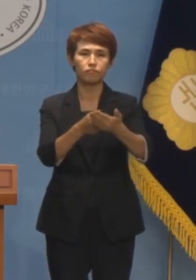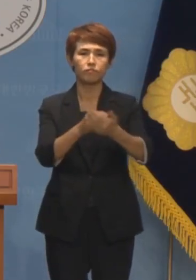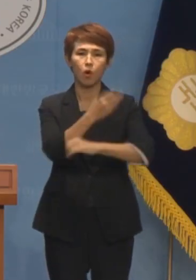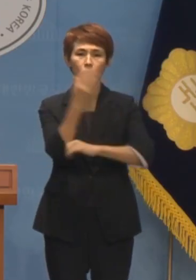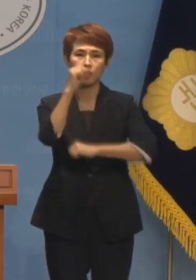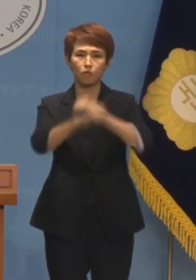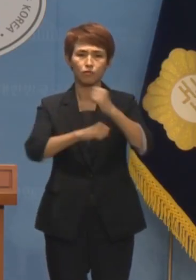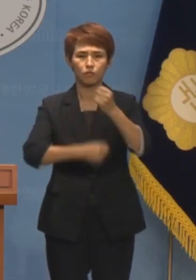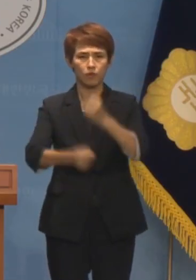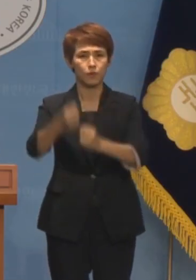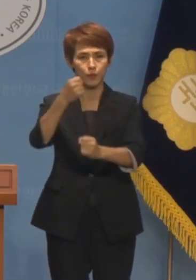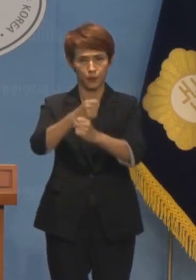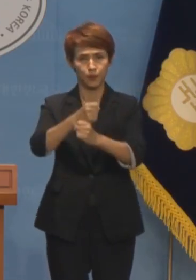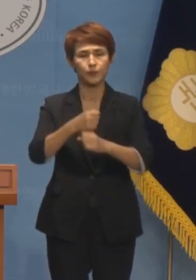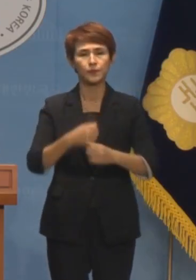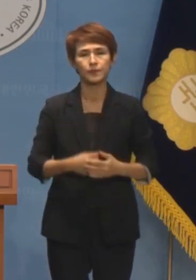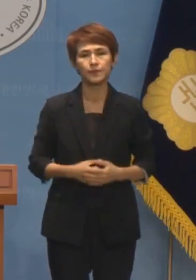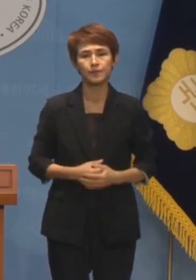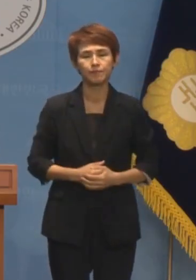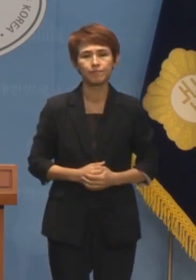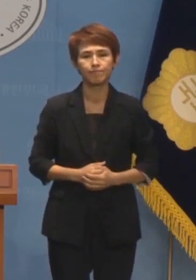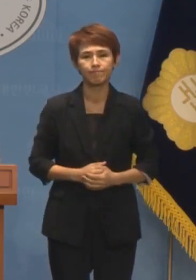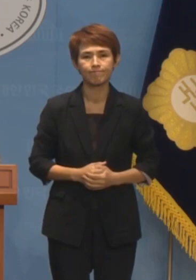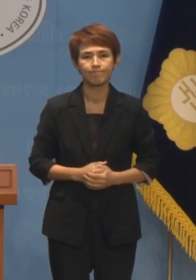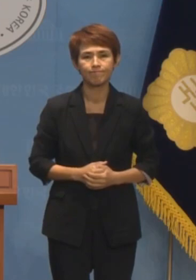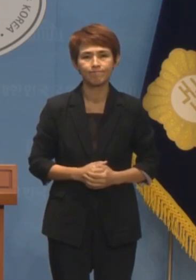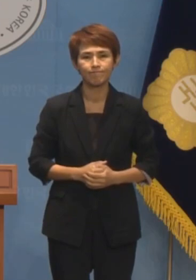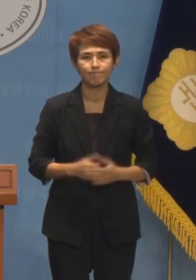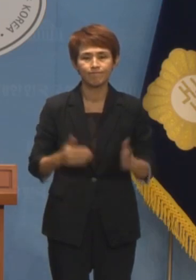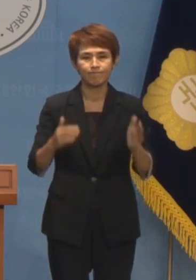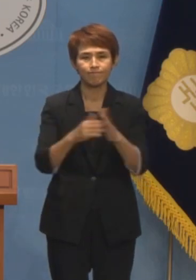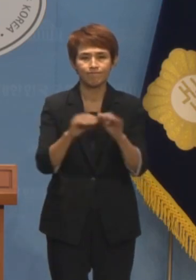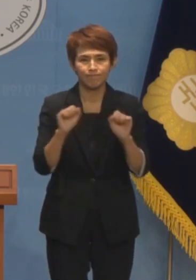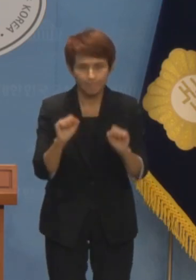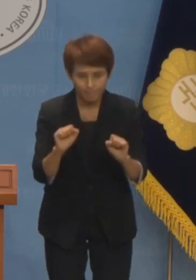회복하겠습니다. 이상입니다.